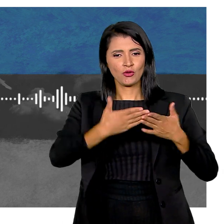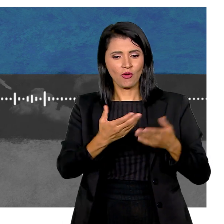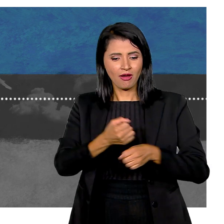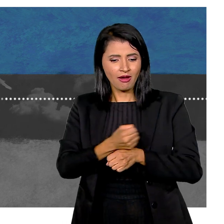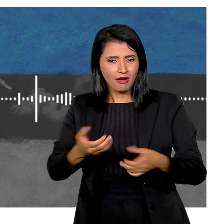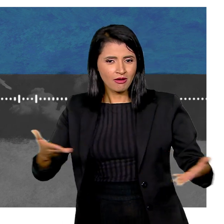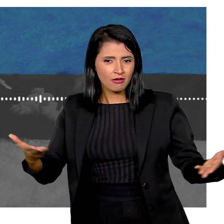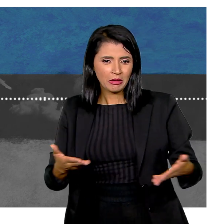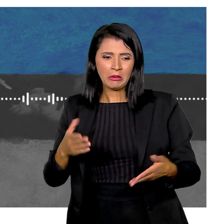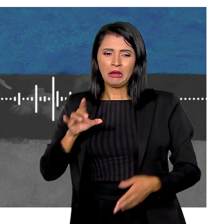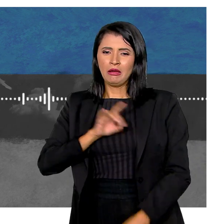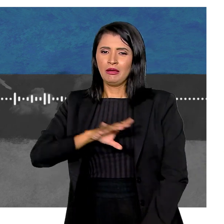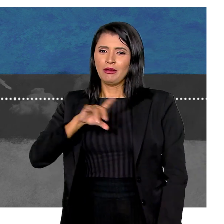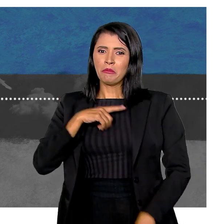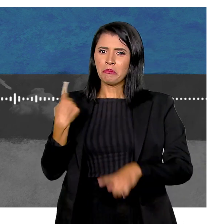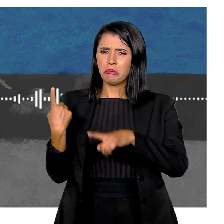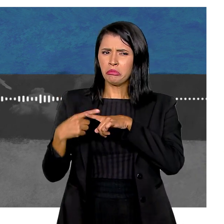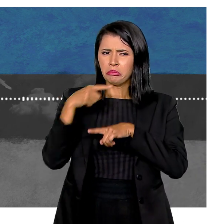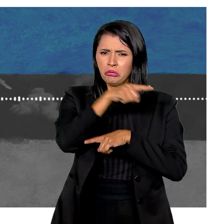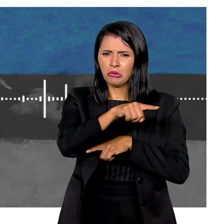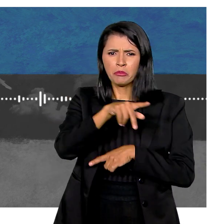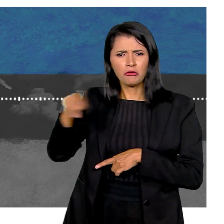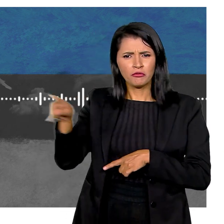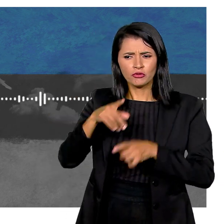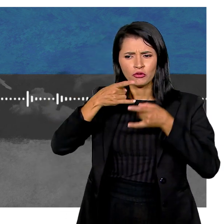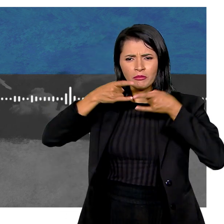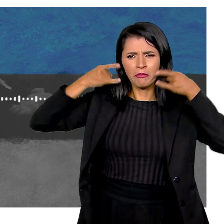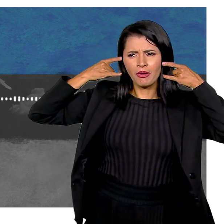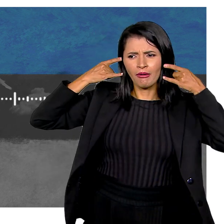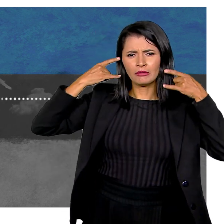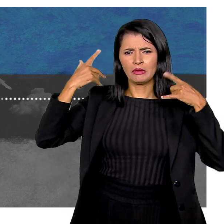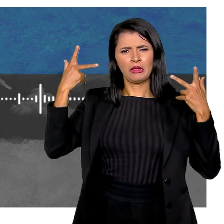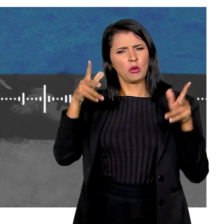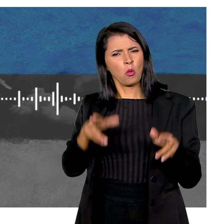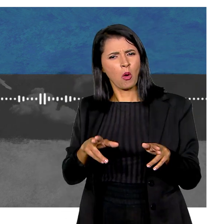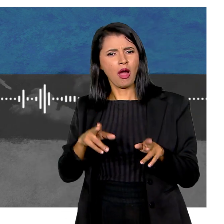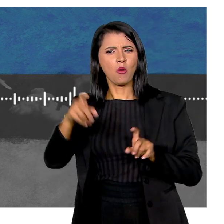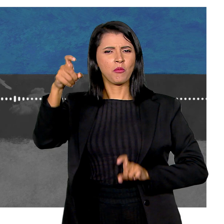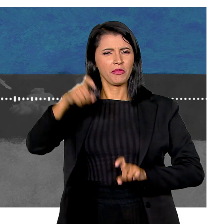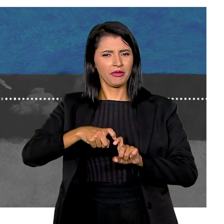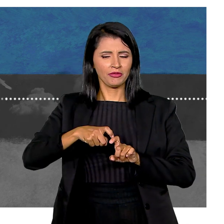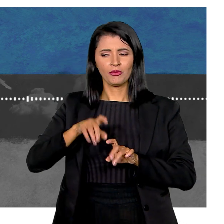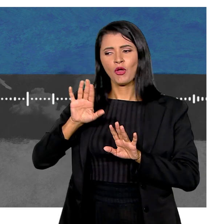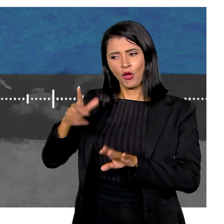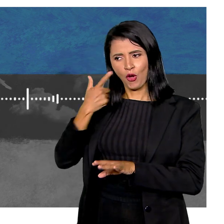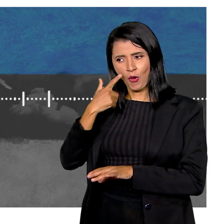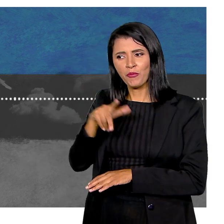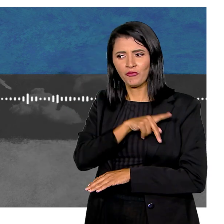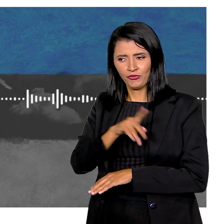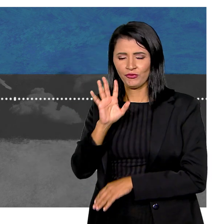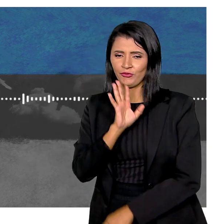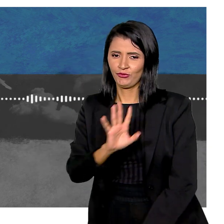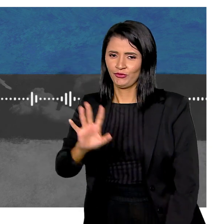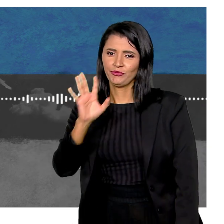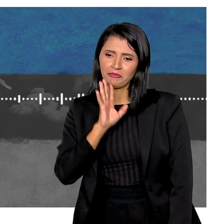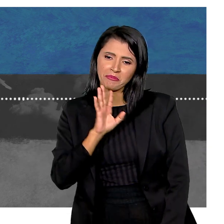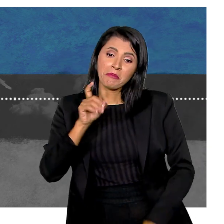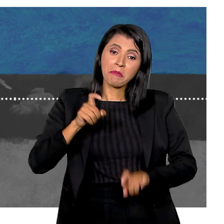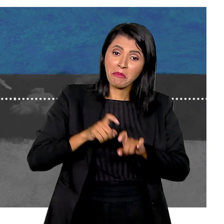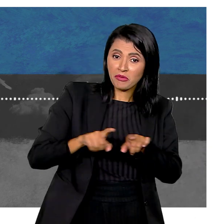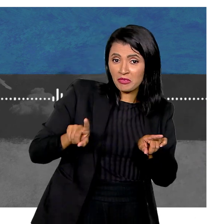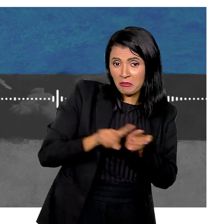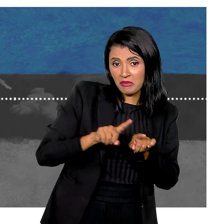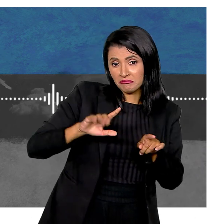a escola este ano Mas ficou com medo Porque os professores estavam de máscara Lembrando médicos Olha Liz, professores são